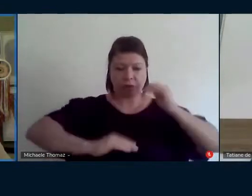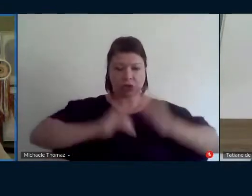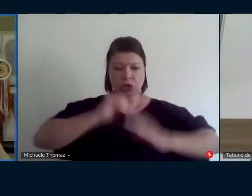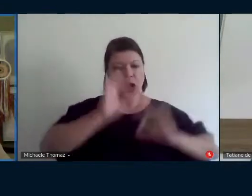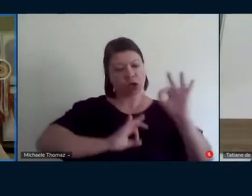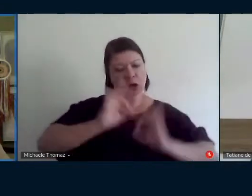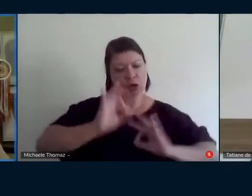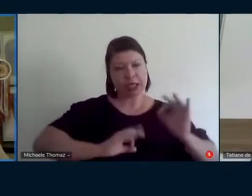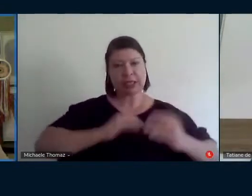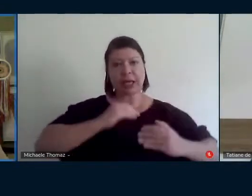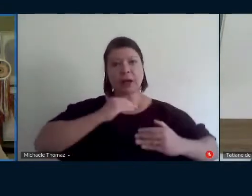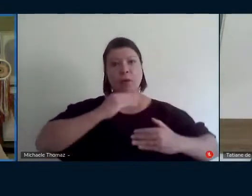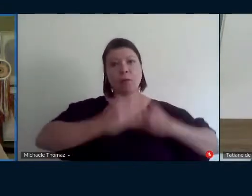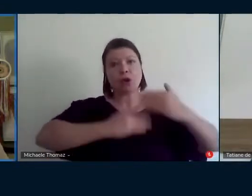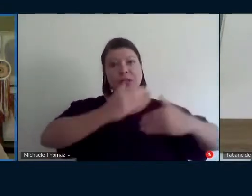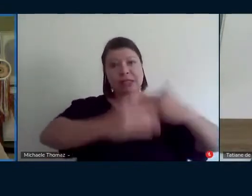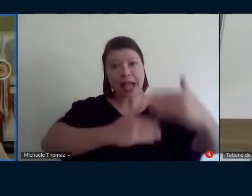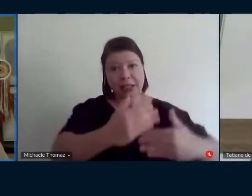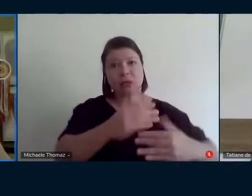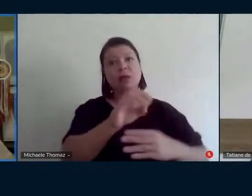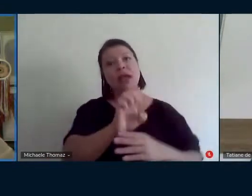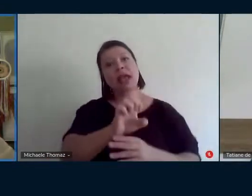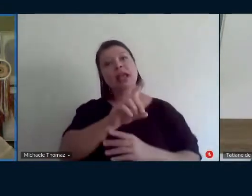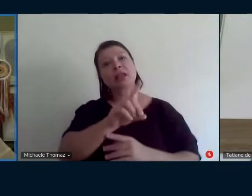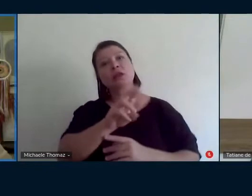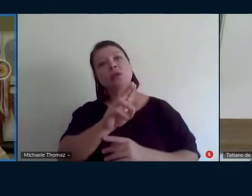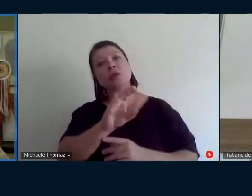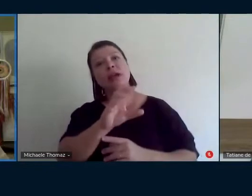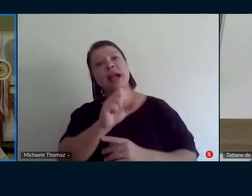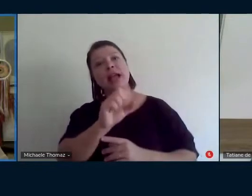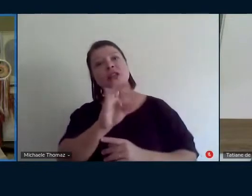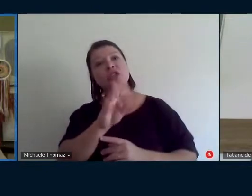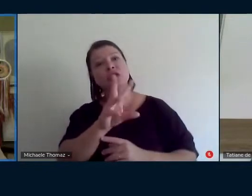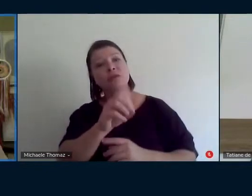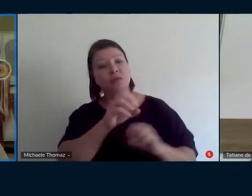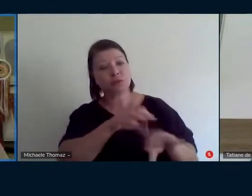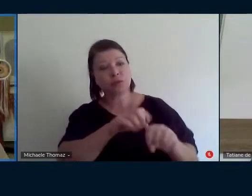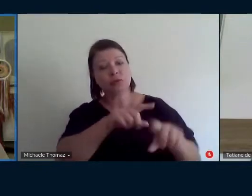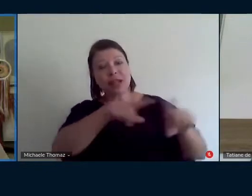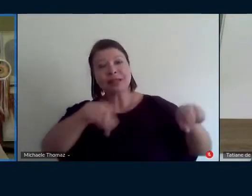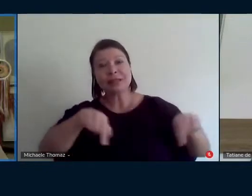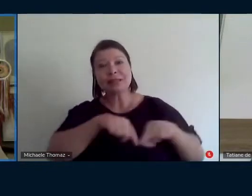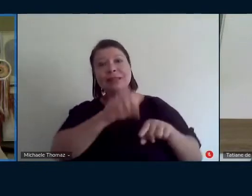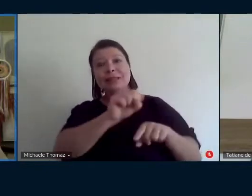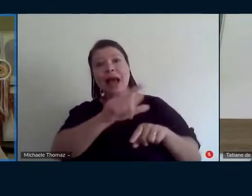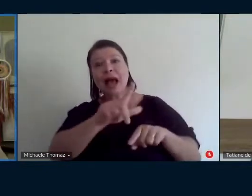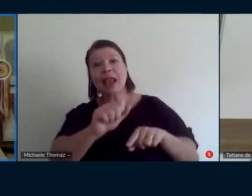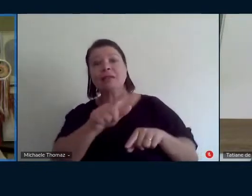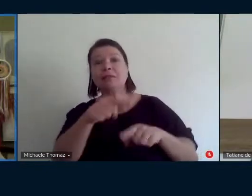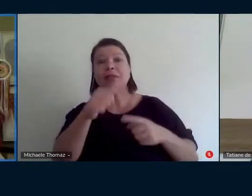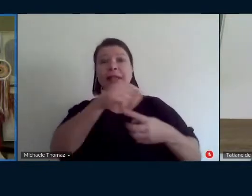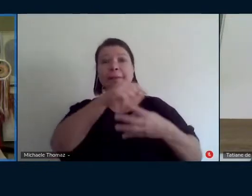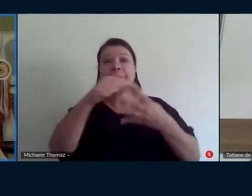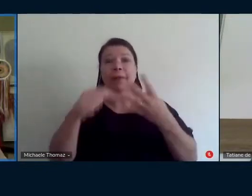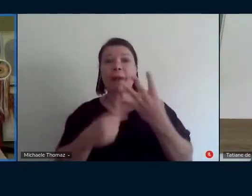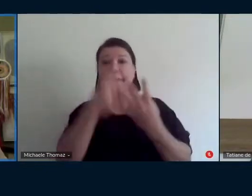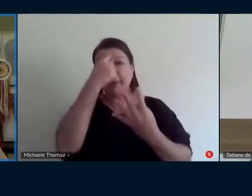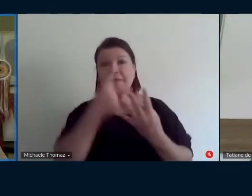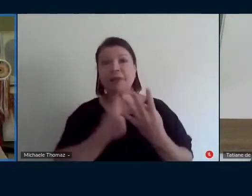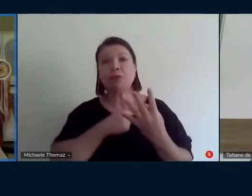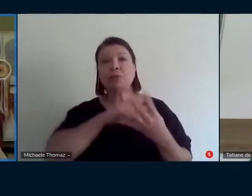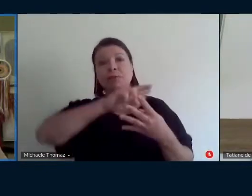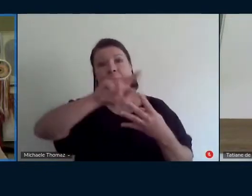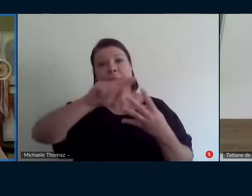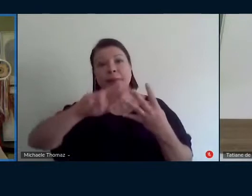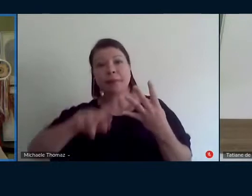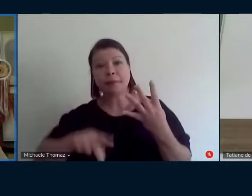essas vivências elas parecem além de ser um livro escrito pela Paula também um livro escrito